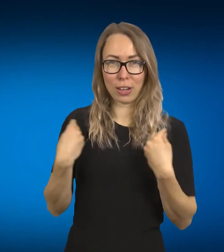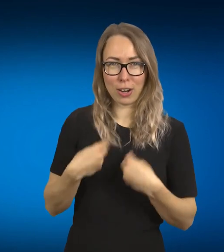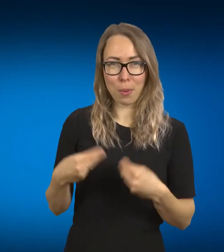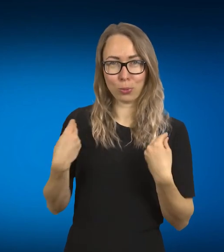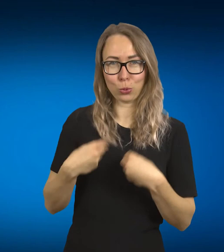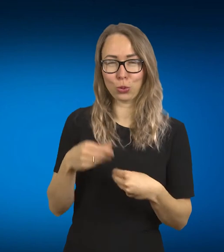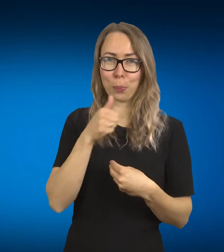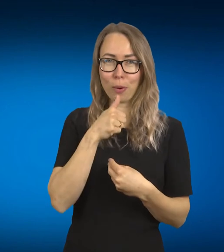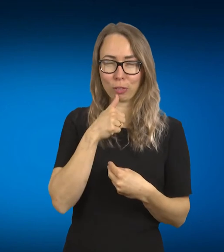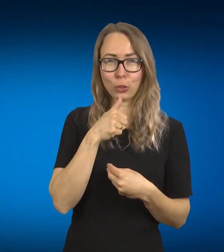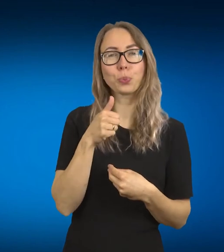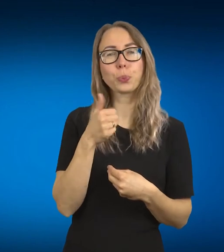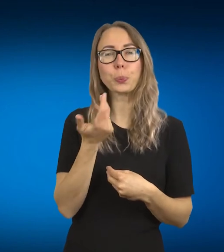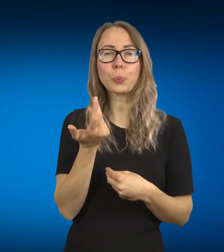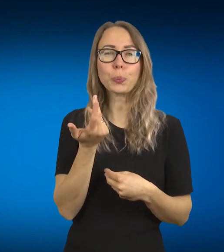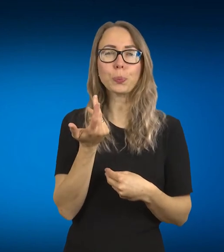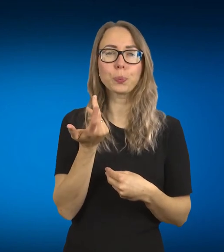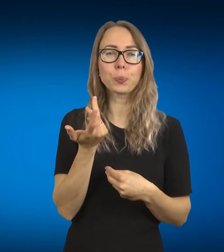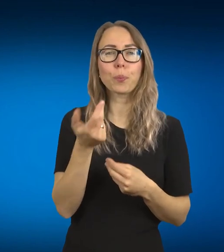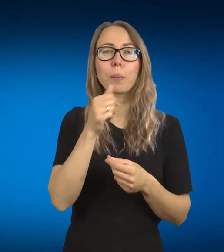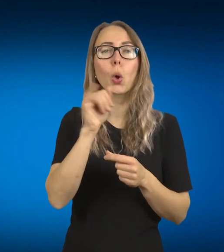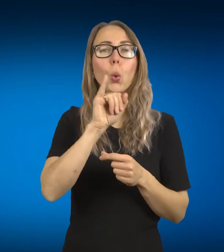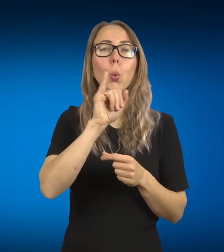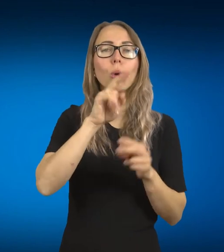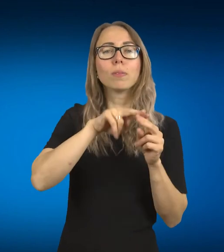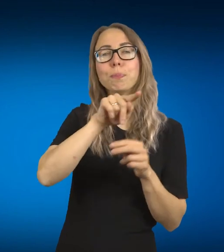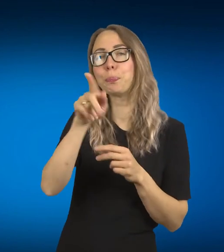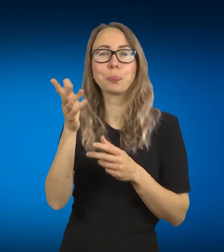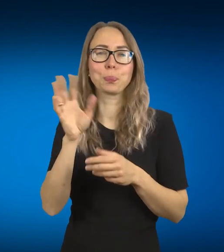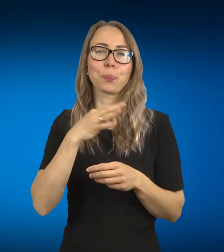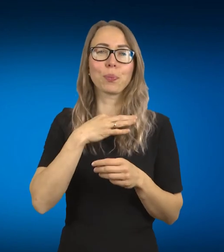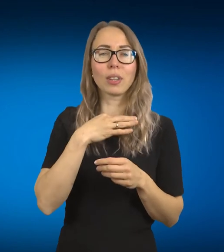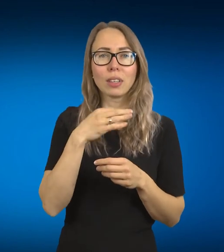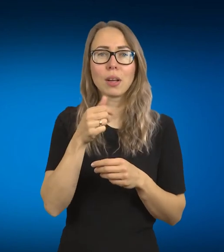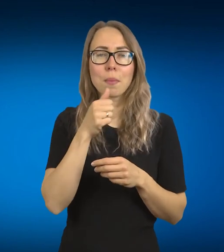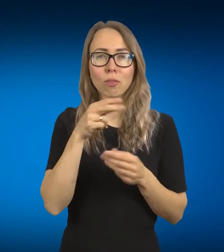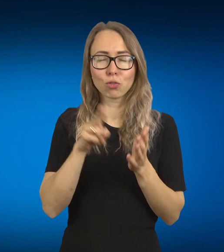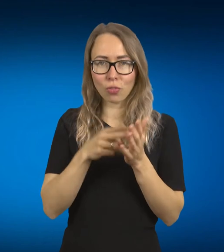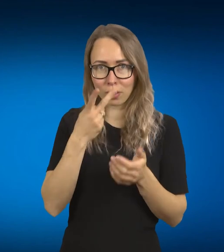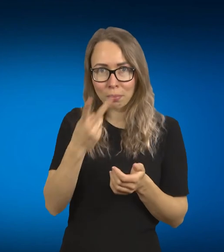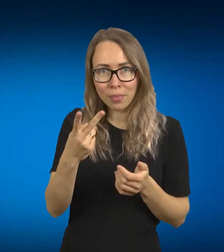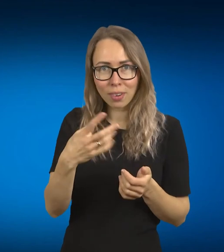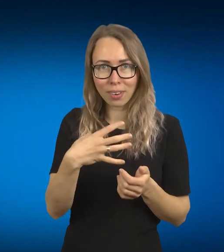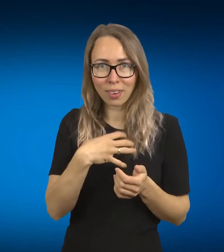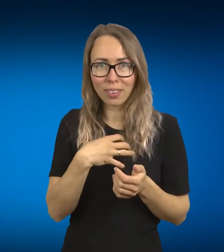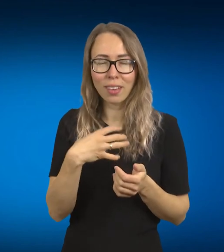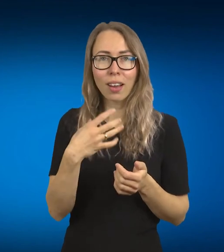nežinau, ar tai nusiskanuoji tavo maikutį ir randi dar ženklą, ar tau rodo, kaip tada tą pasakyti, ar ne? Ar